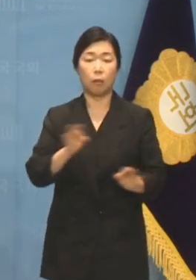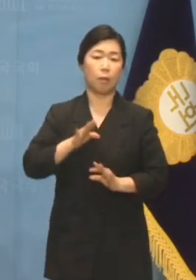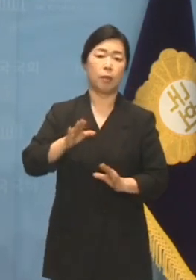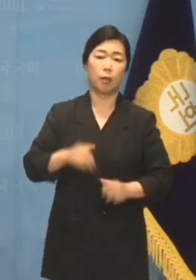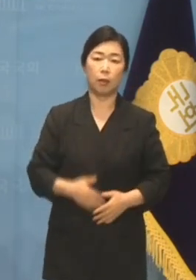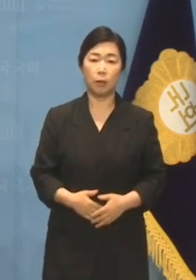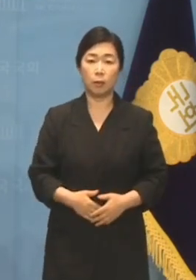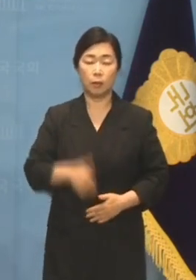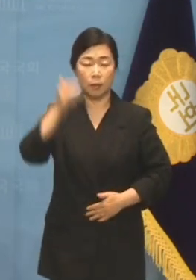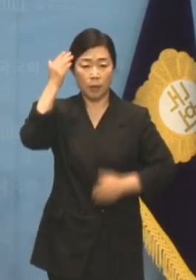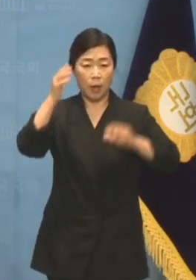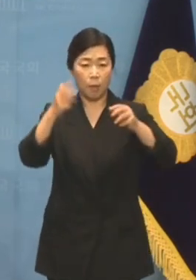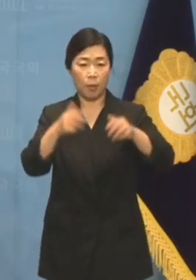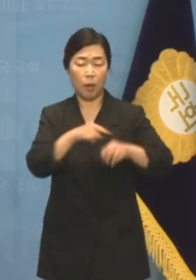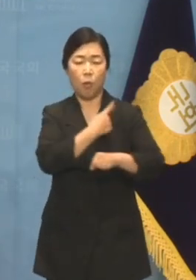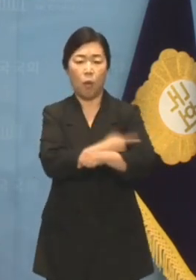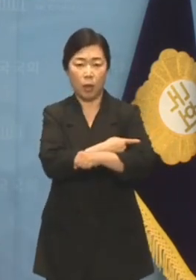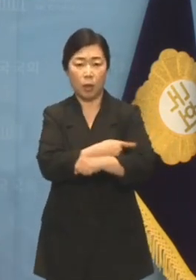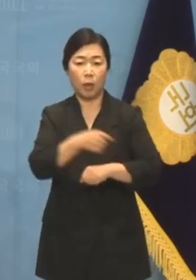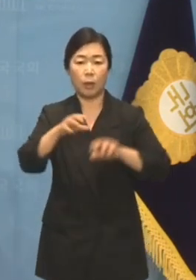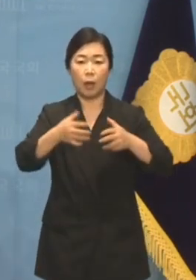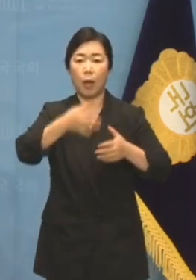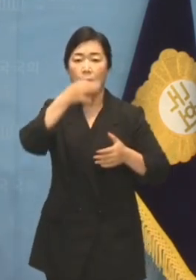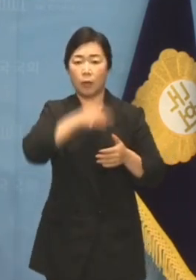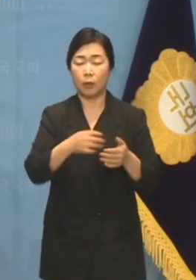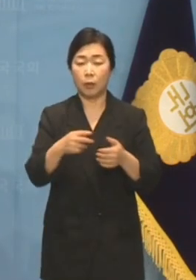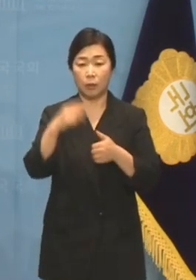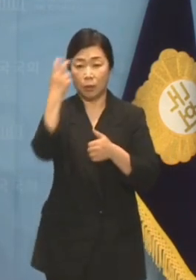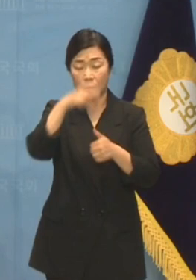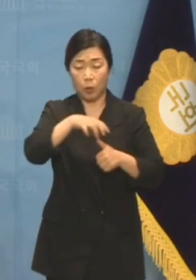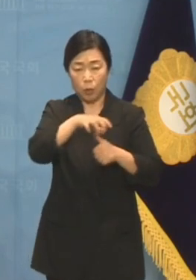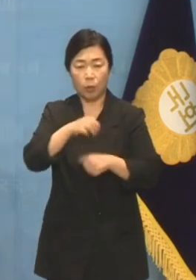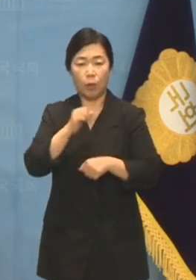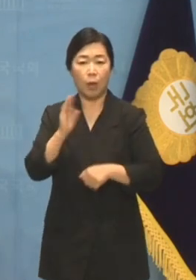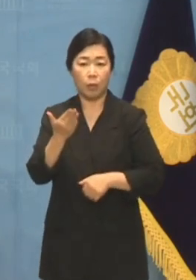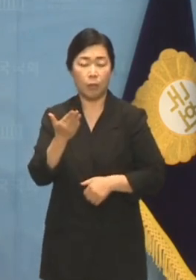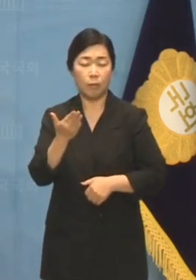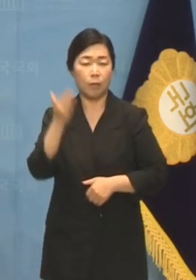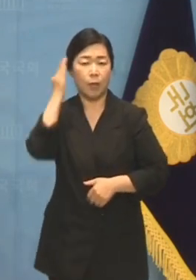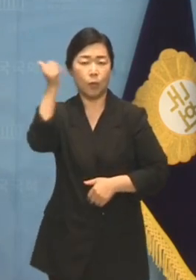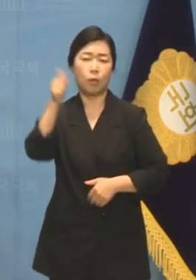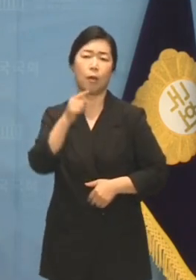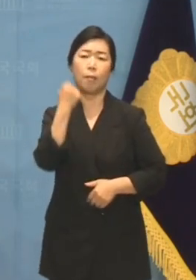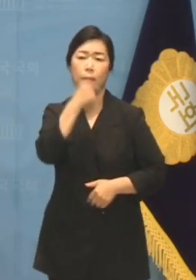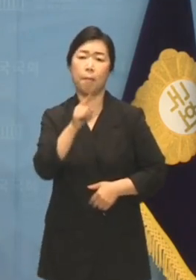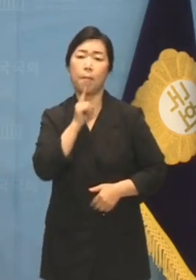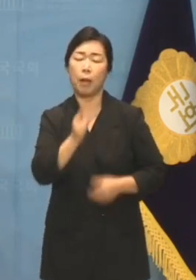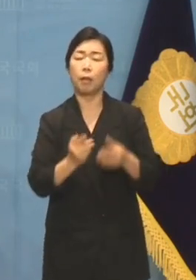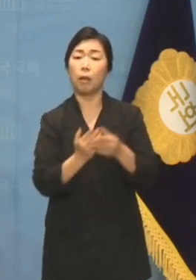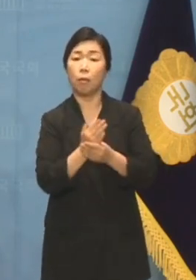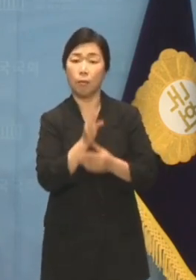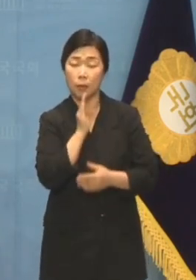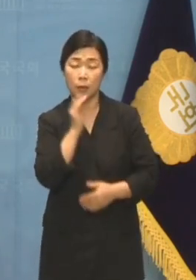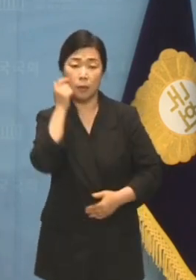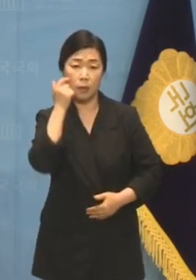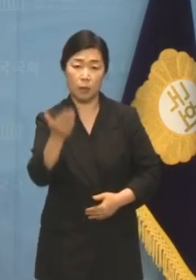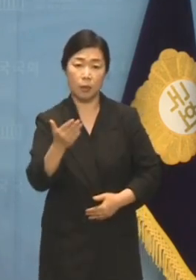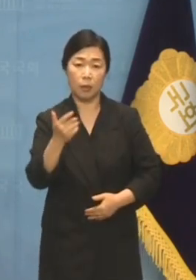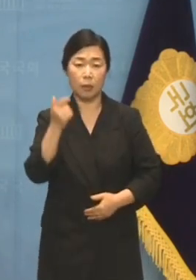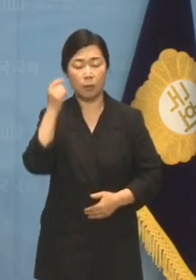대한민국의 주권과 국익을 지켜야 할 대통령의 입에서 나올 수 있는 말인지 충격적입니다.